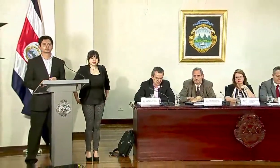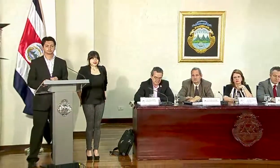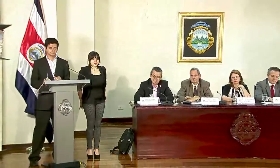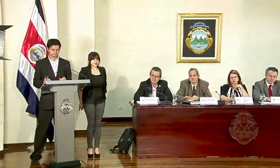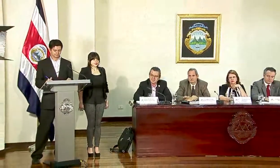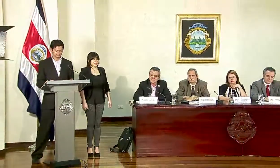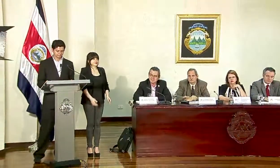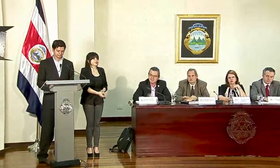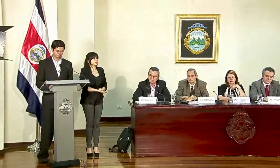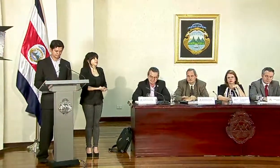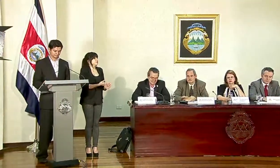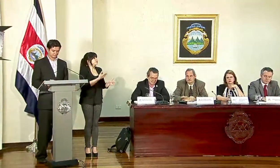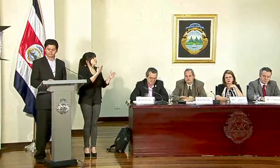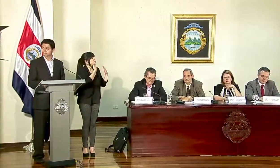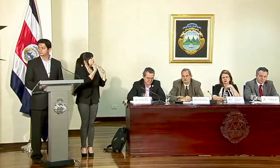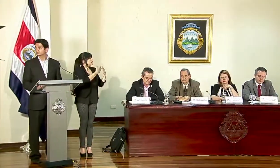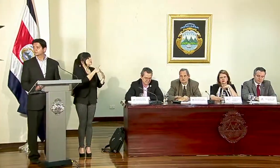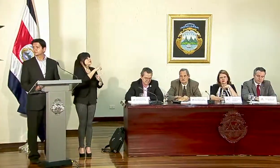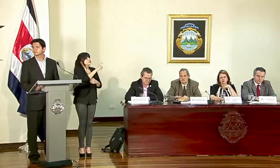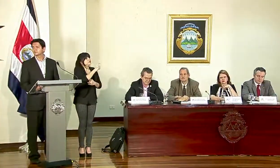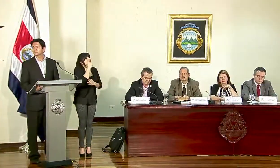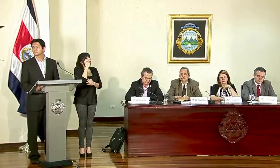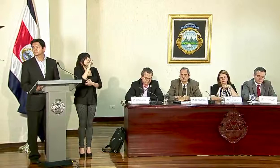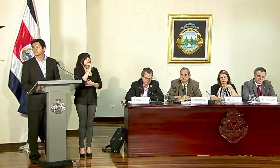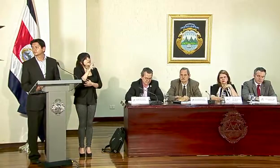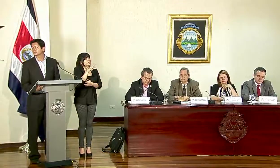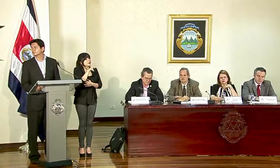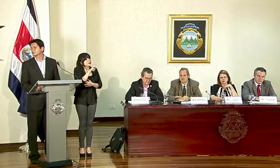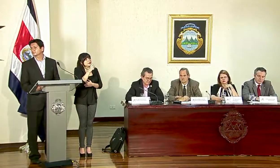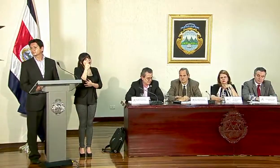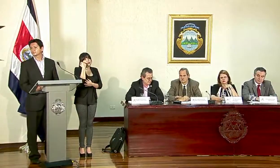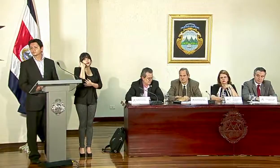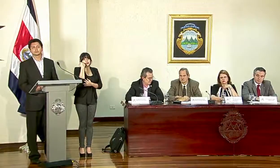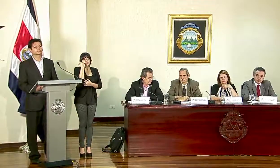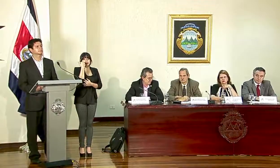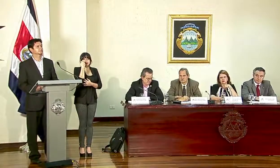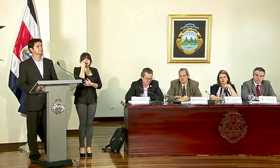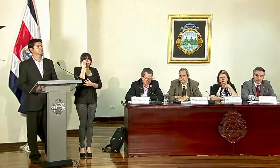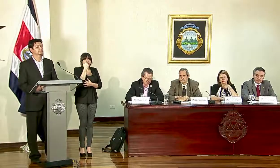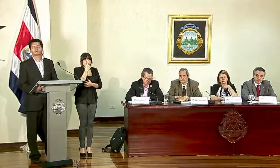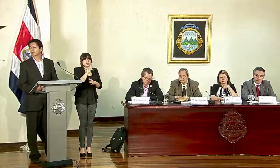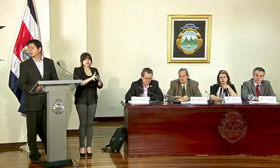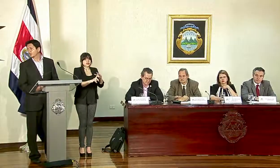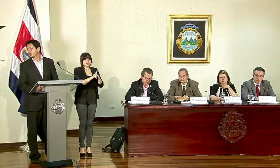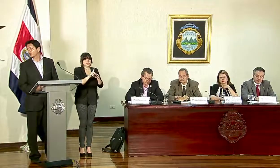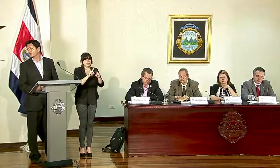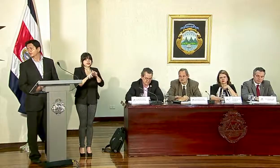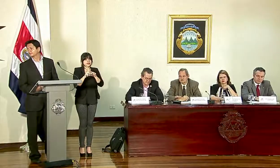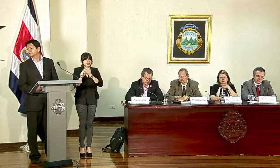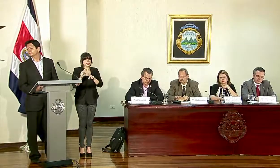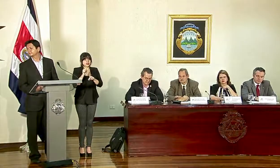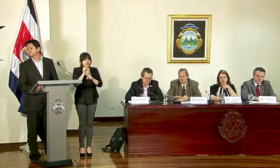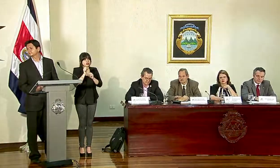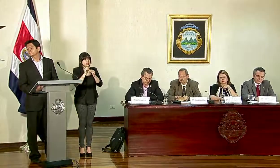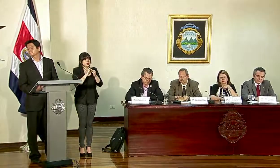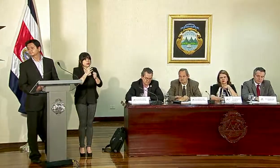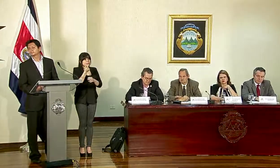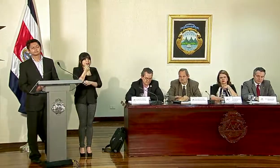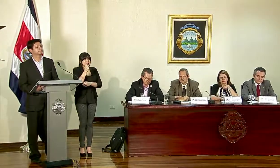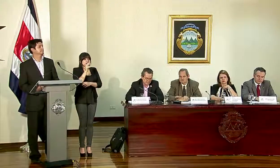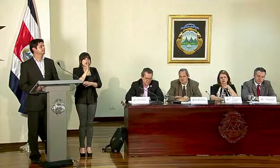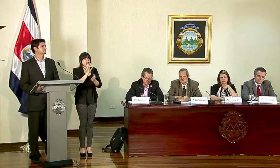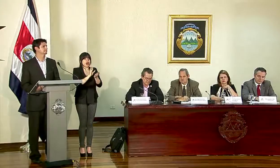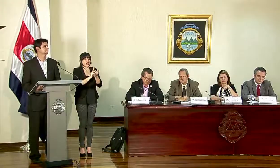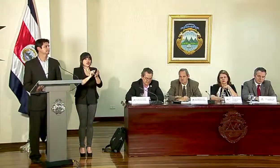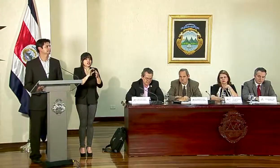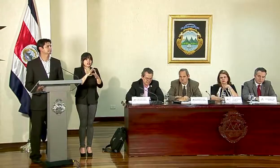Buenas tardes, señores. Una consulta para don Luis Felipe. Últimamente hemos visto que se han presentado situaciones, por ejemplo, con el precio del arroz, la